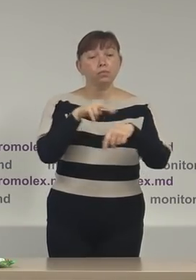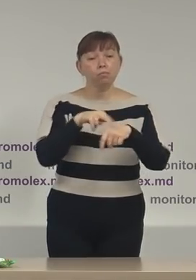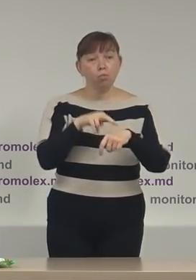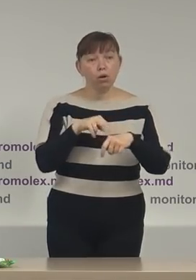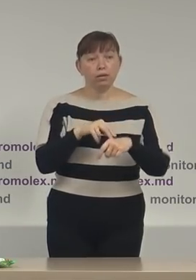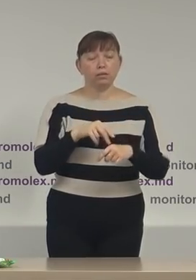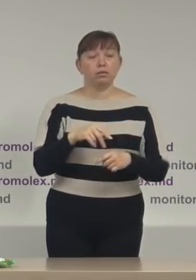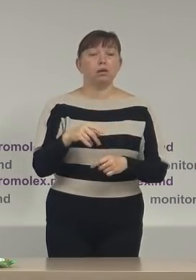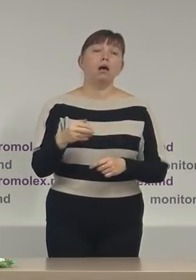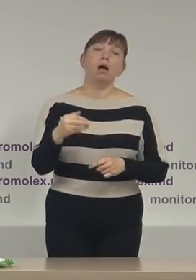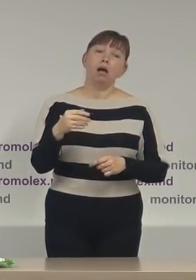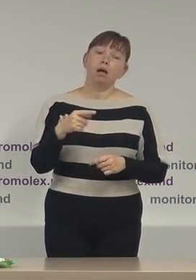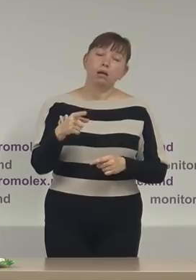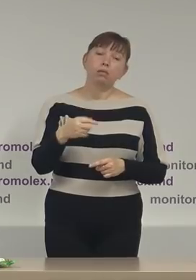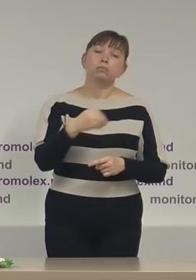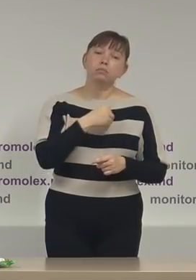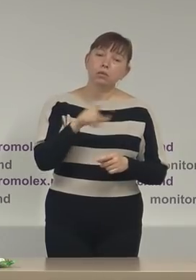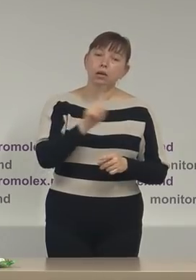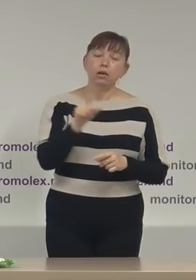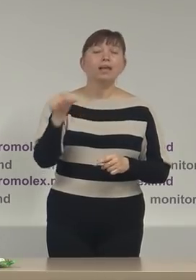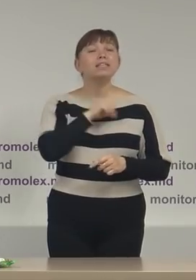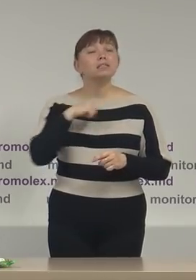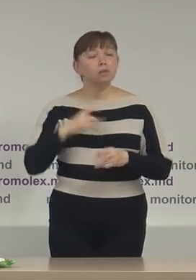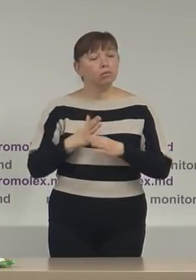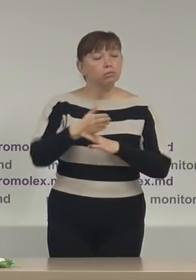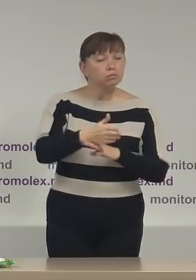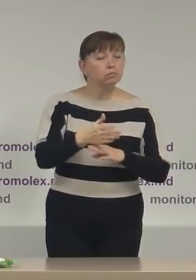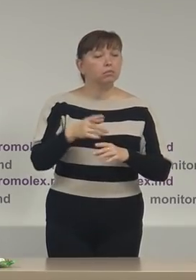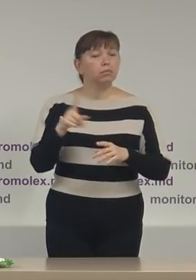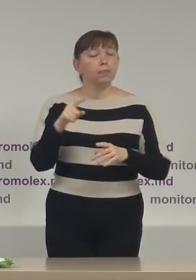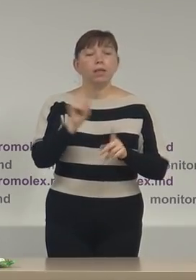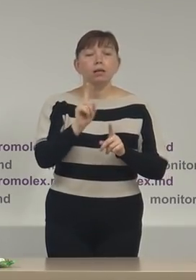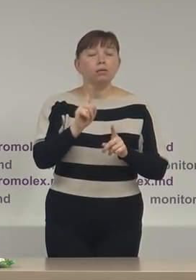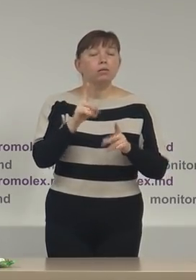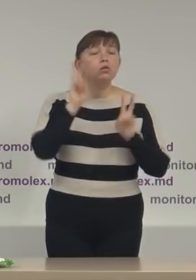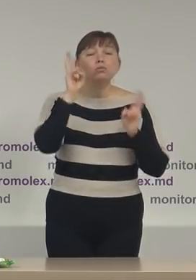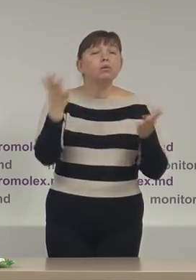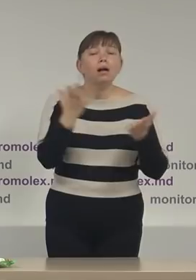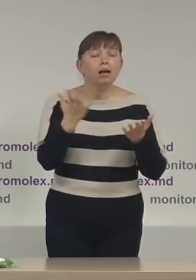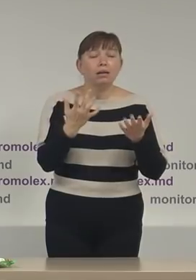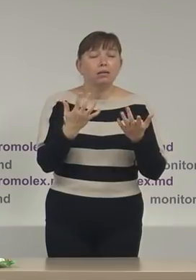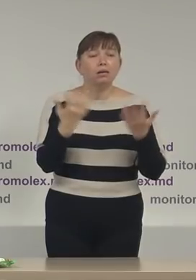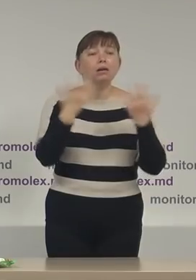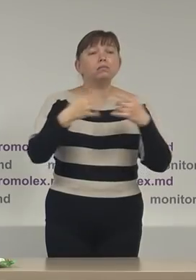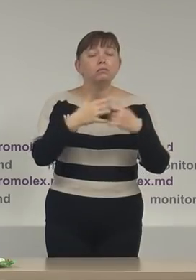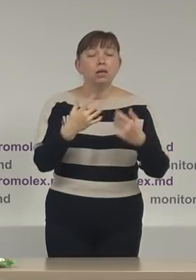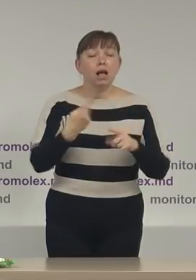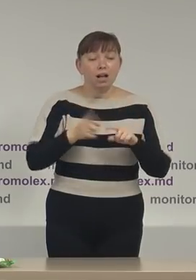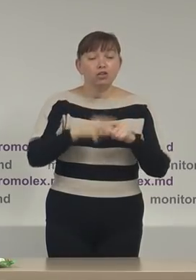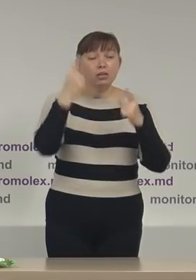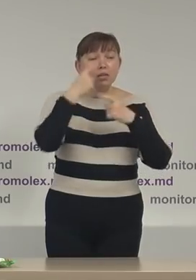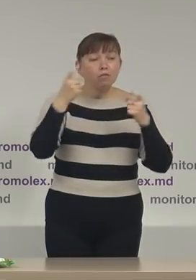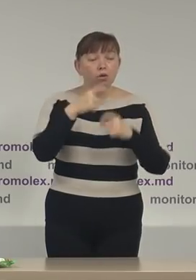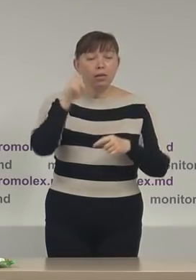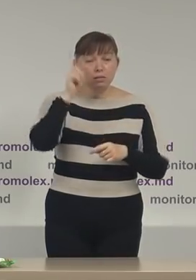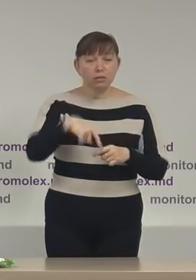a pretins că s-a autosesizat într-un număr nu știm care de cazuri pentru că această informație